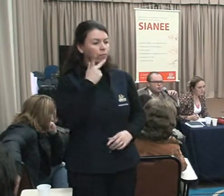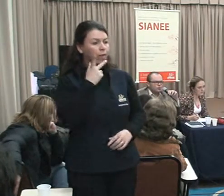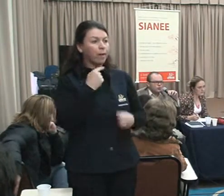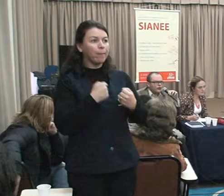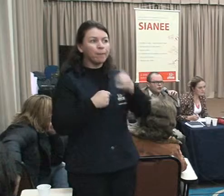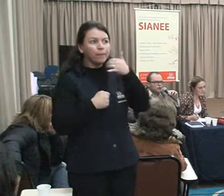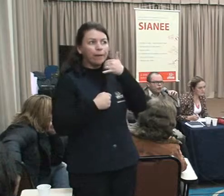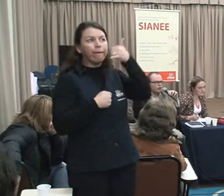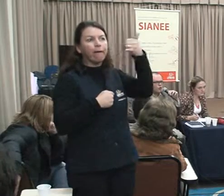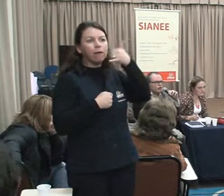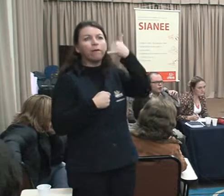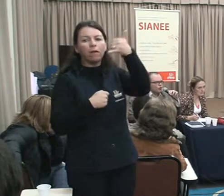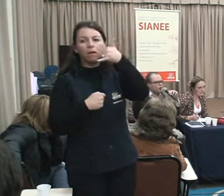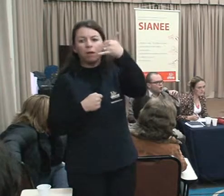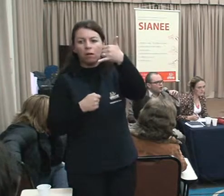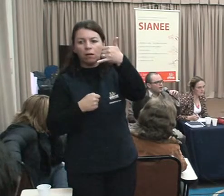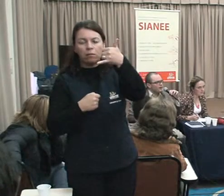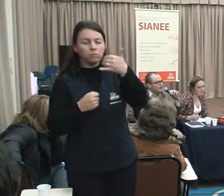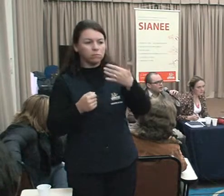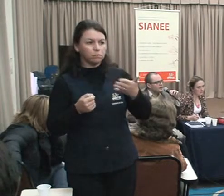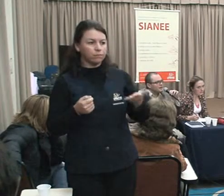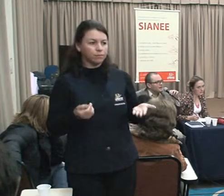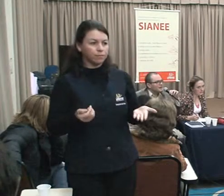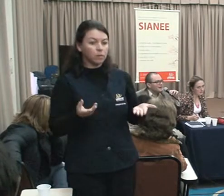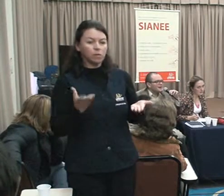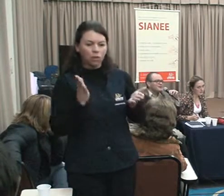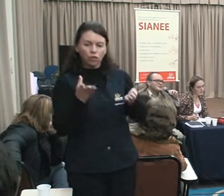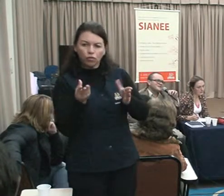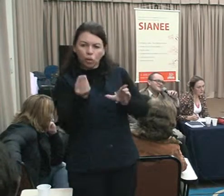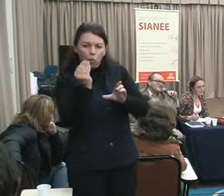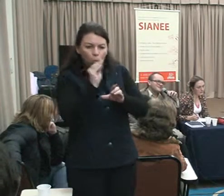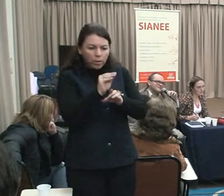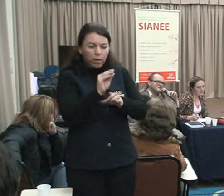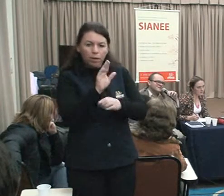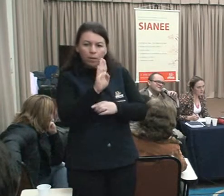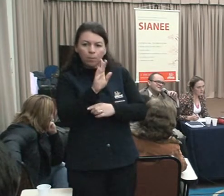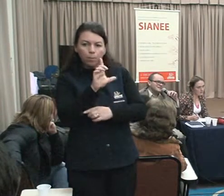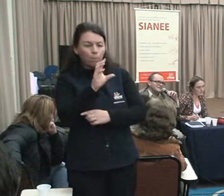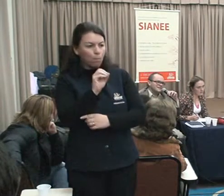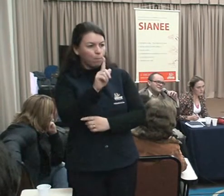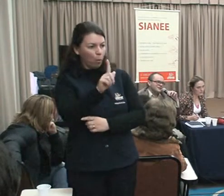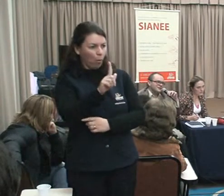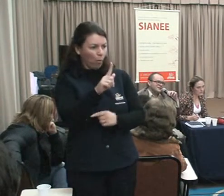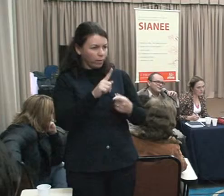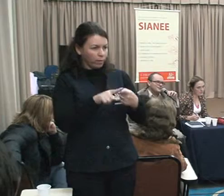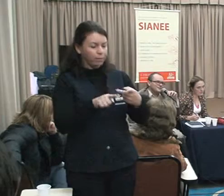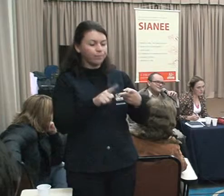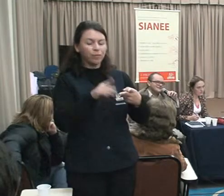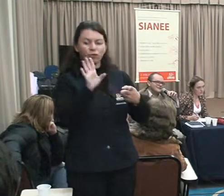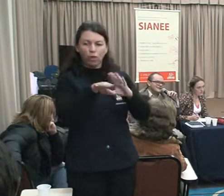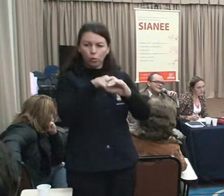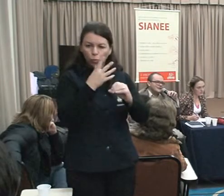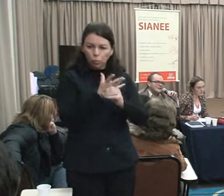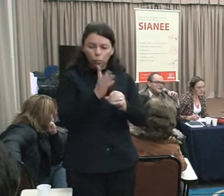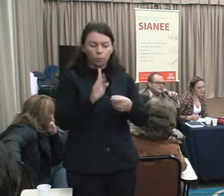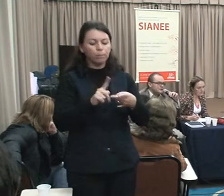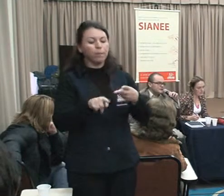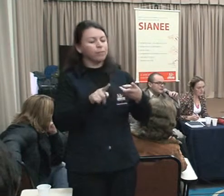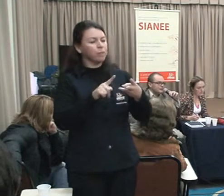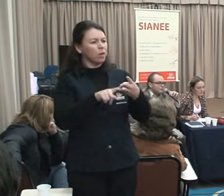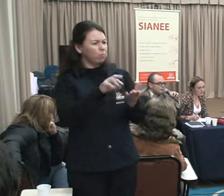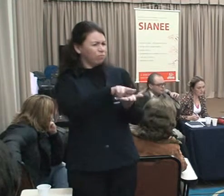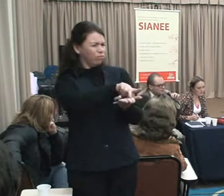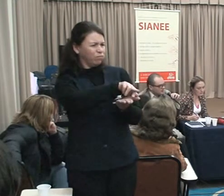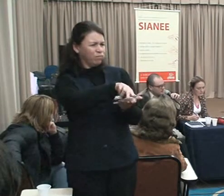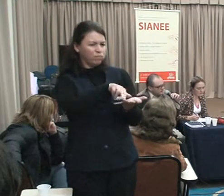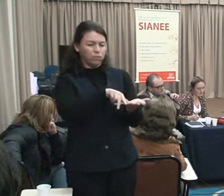Facebook, eu coloquei no blog, eu coloquei, coloquei, coloquei, coloquei. Ah, eu não acesso, não tenho acesso em computador. Então, assim,